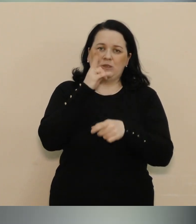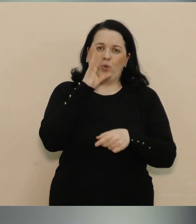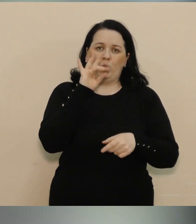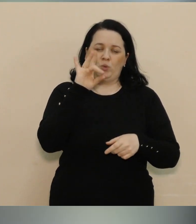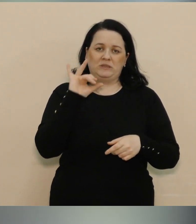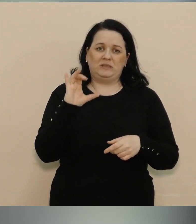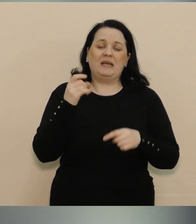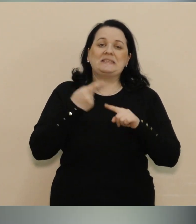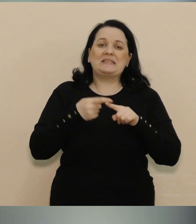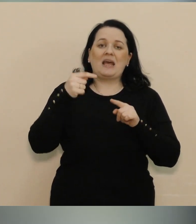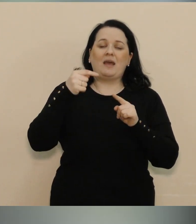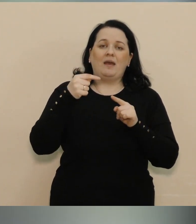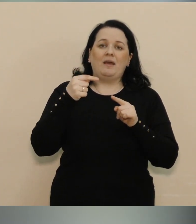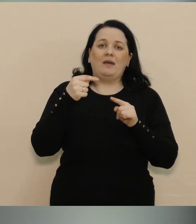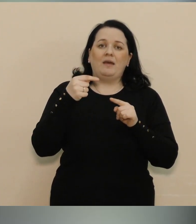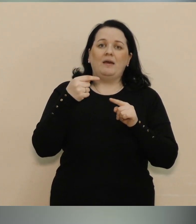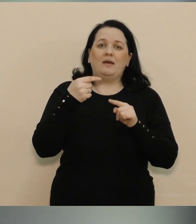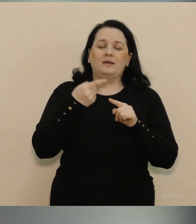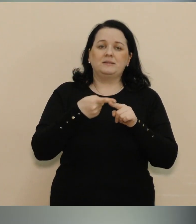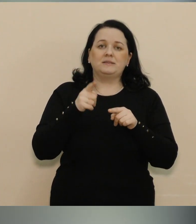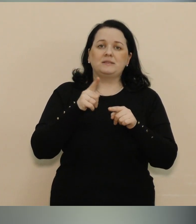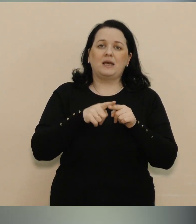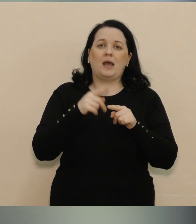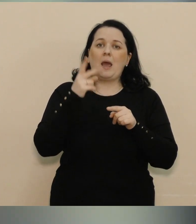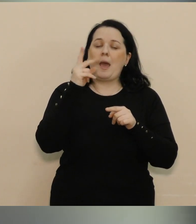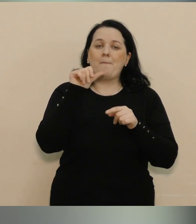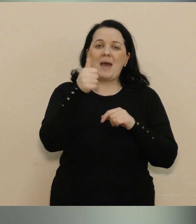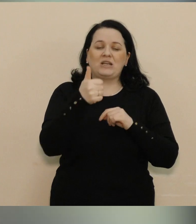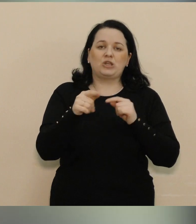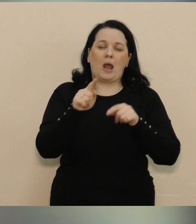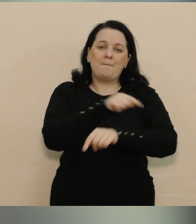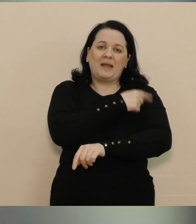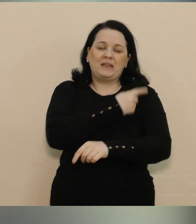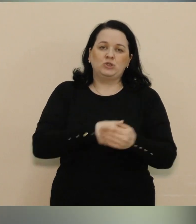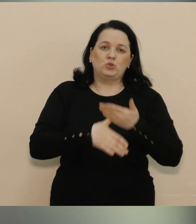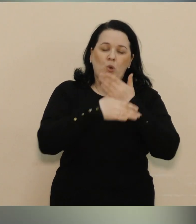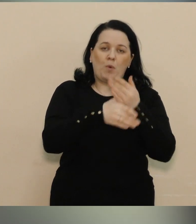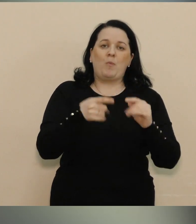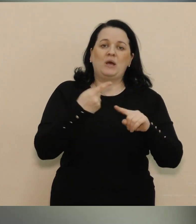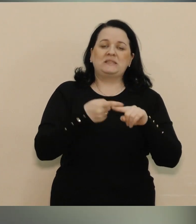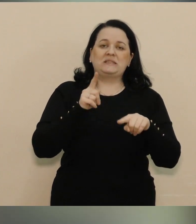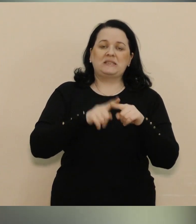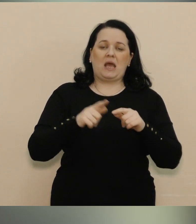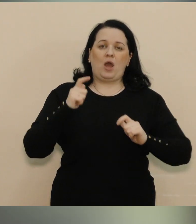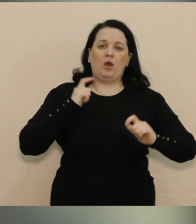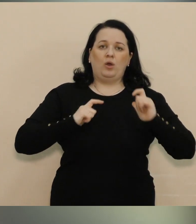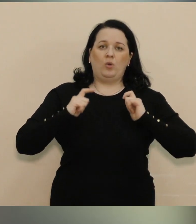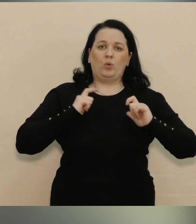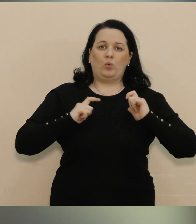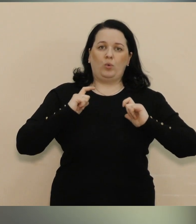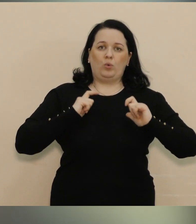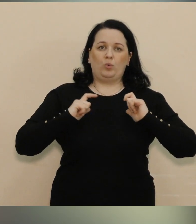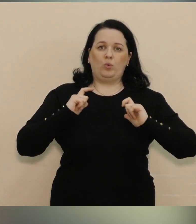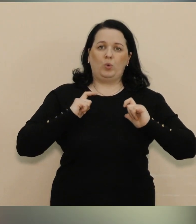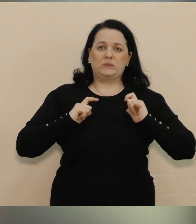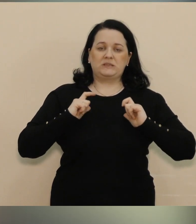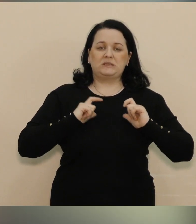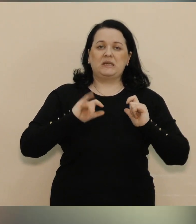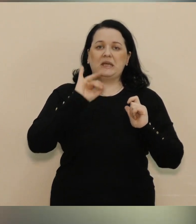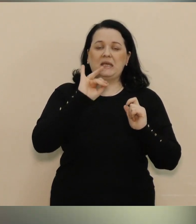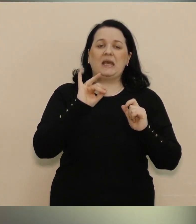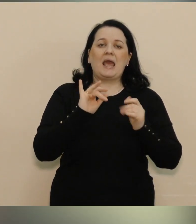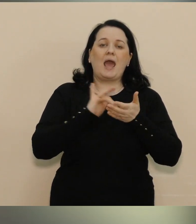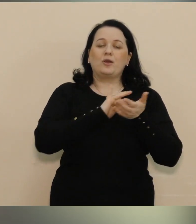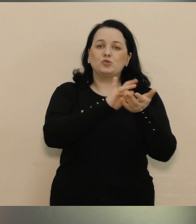це внутрішньо, перепрошую, це перша медична допомога, це курси і